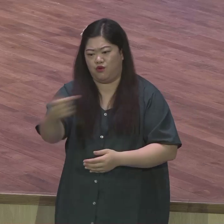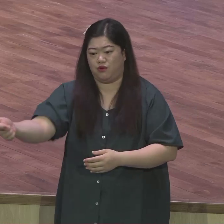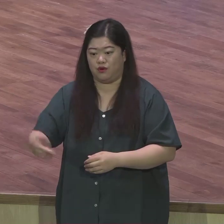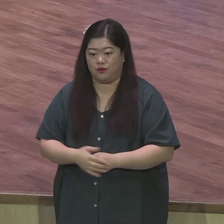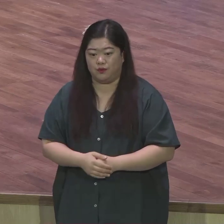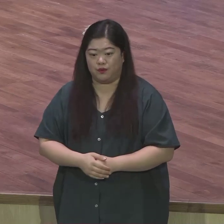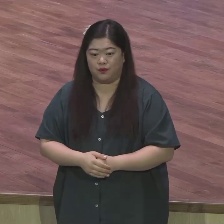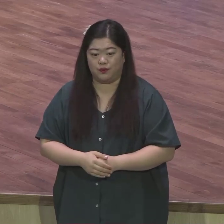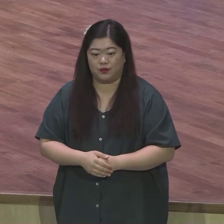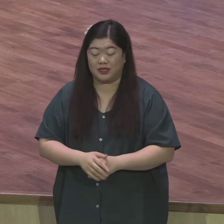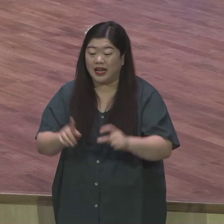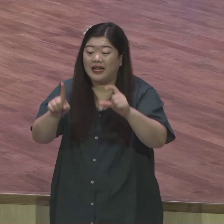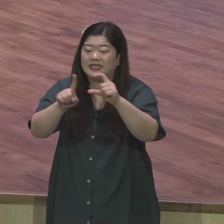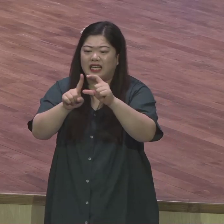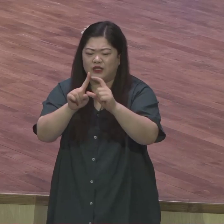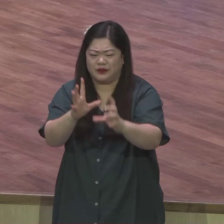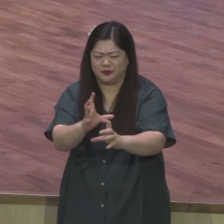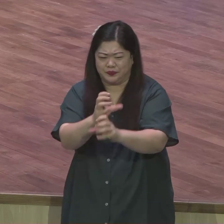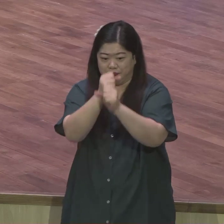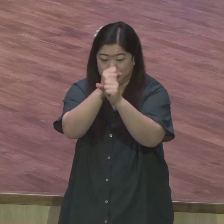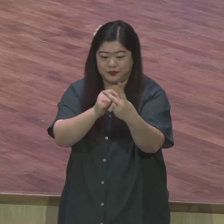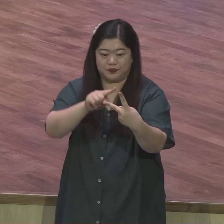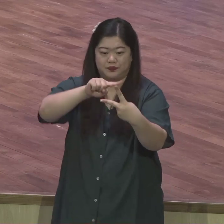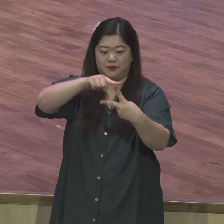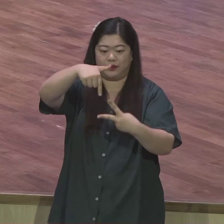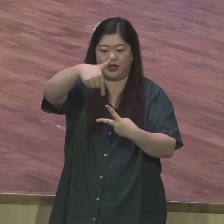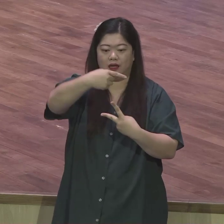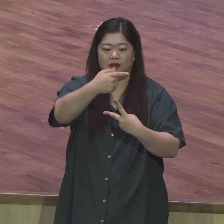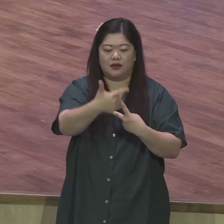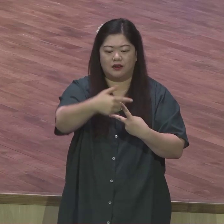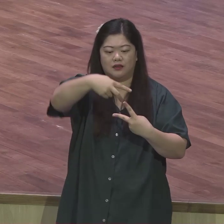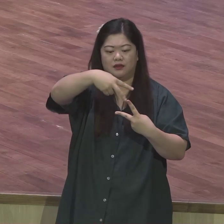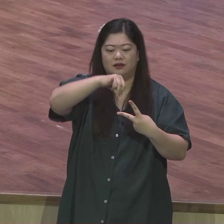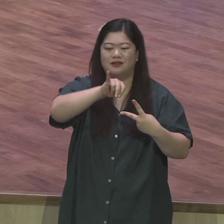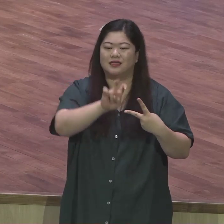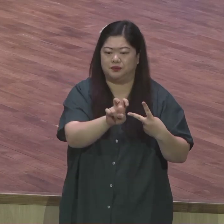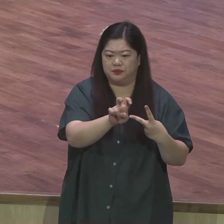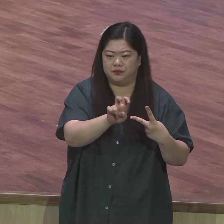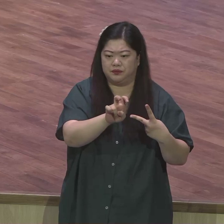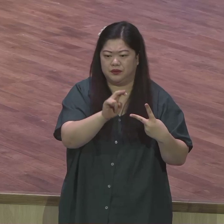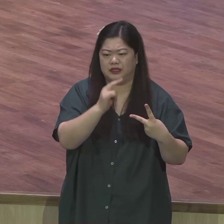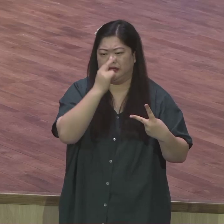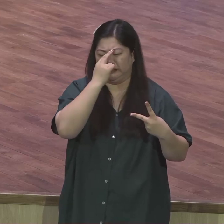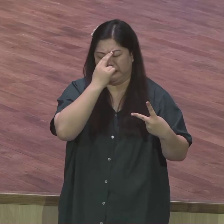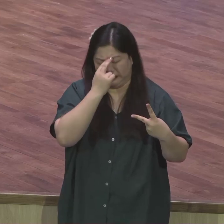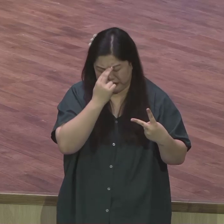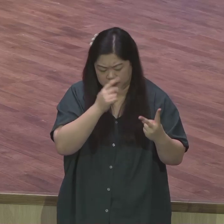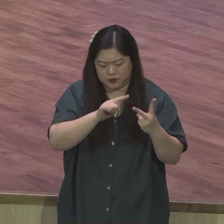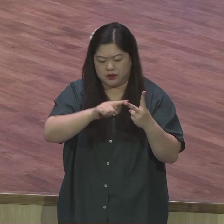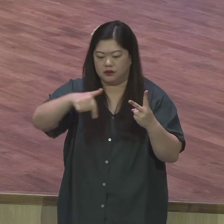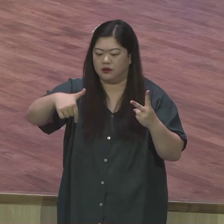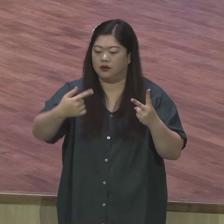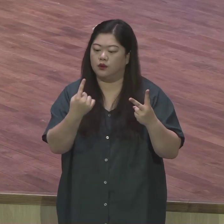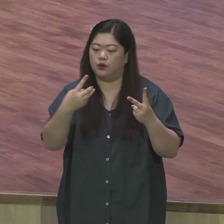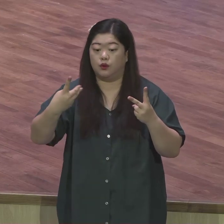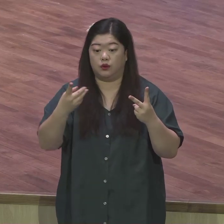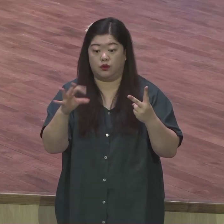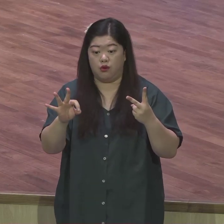단으로 나와있지요 하나는 근심 근심 두 번째로 고통 그랬어요 그런데 근양근심 아니고요